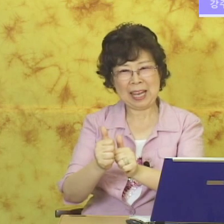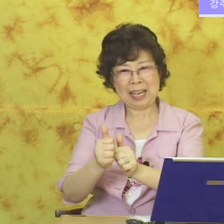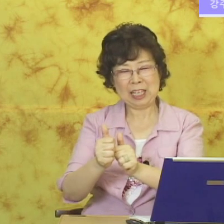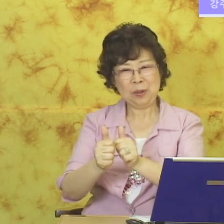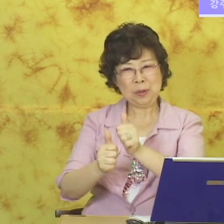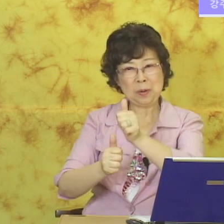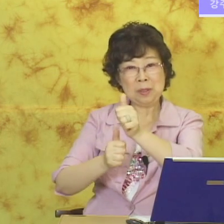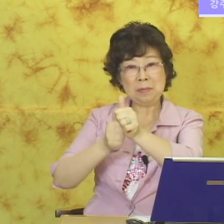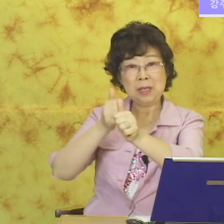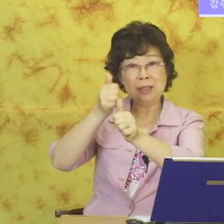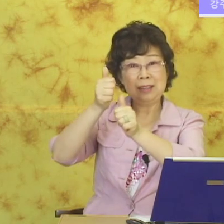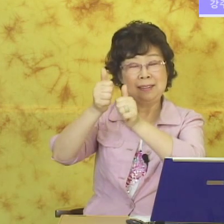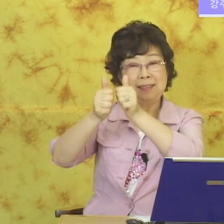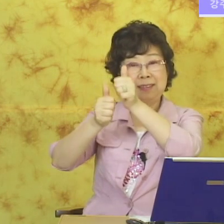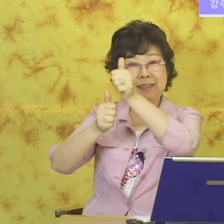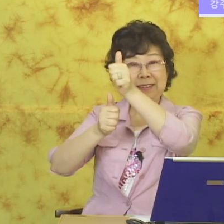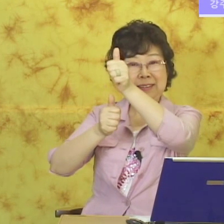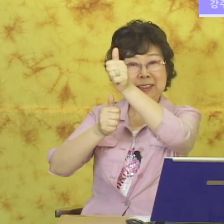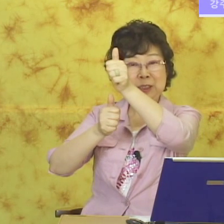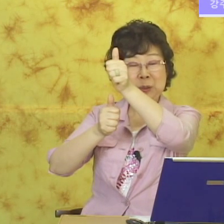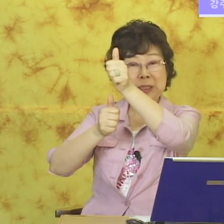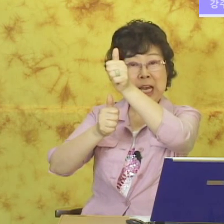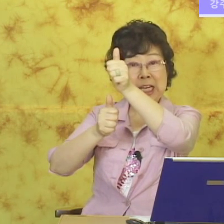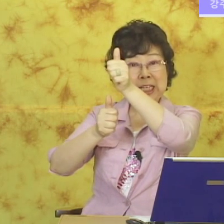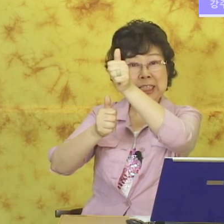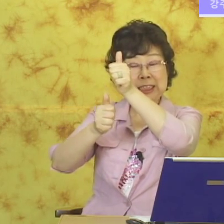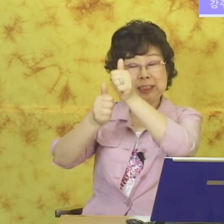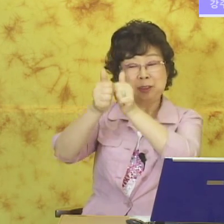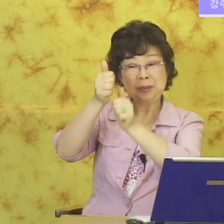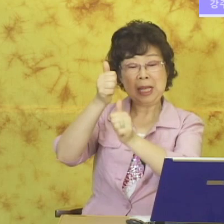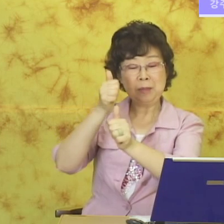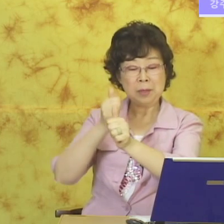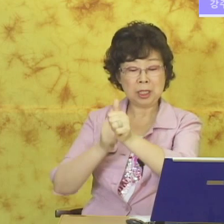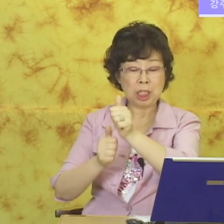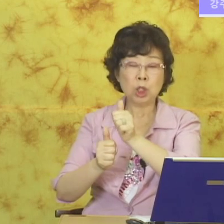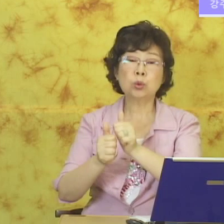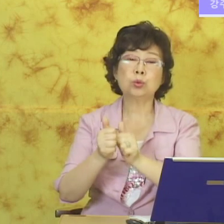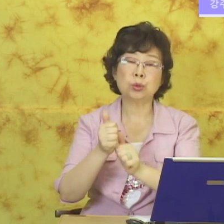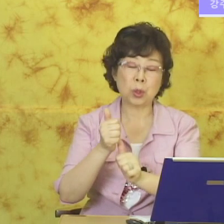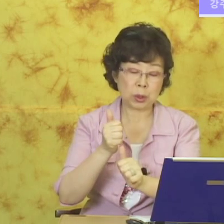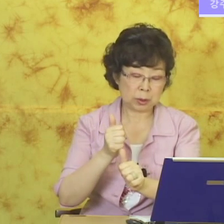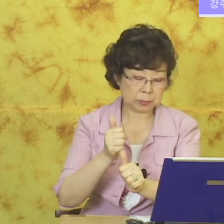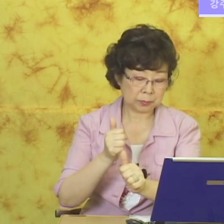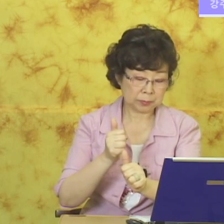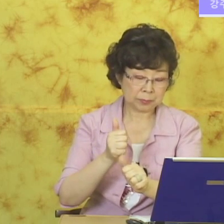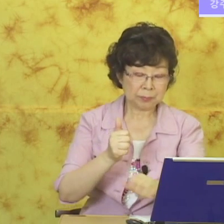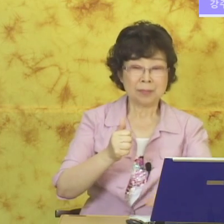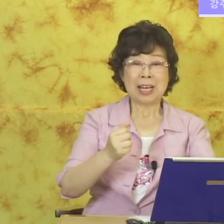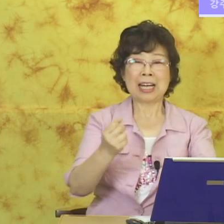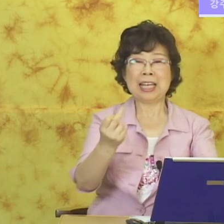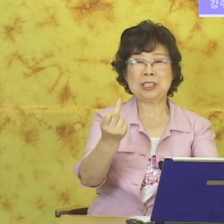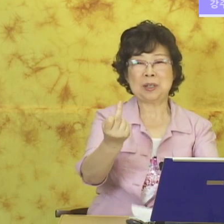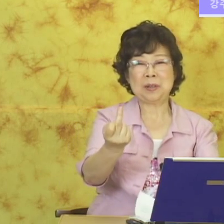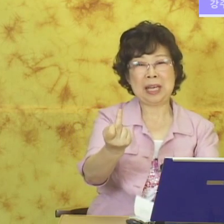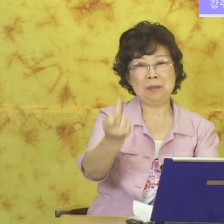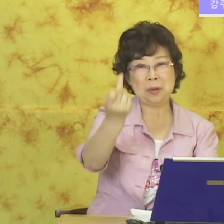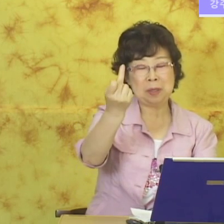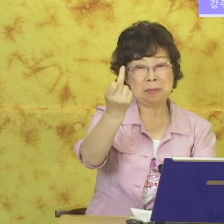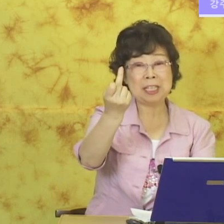위로 올리면 조상. 내리면 후손. 아까 했죠. 예. 위로 올리면